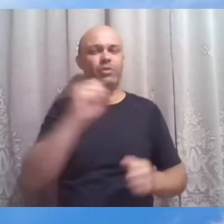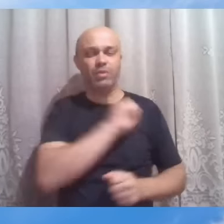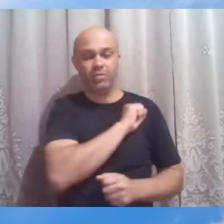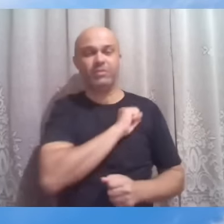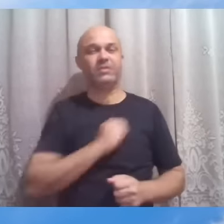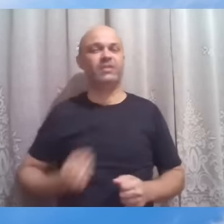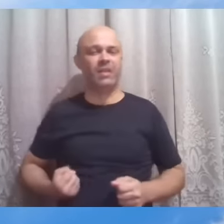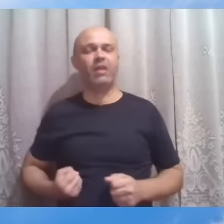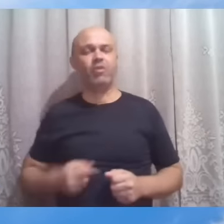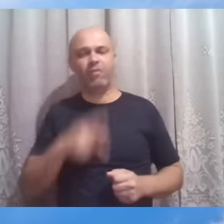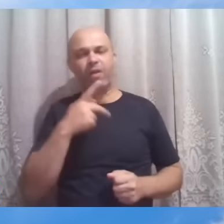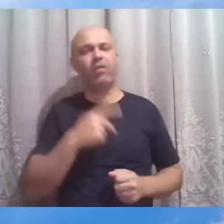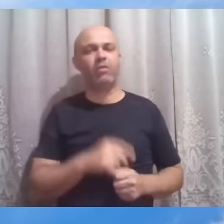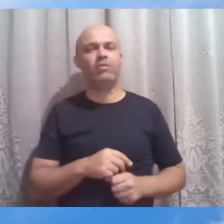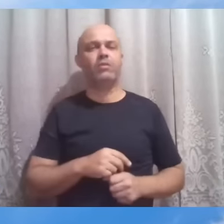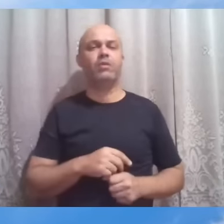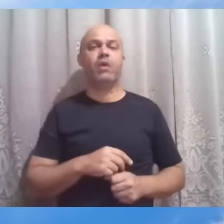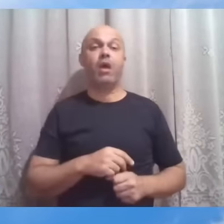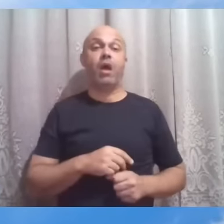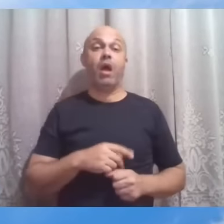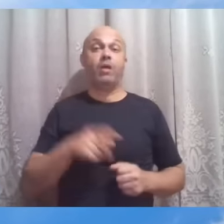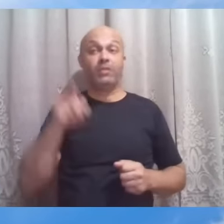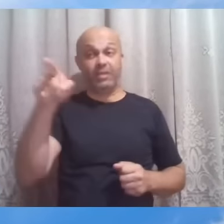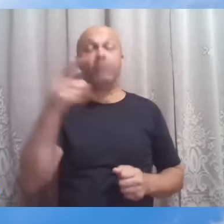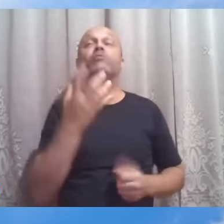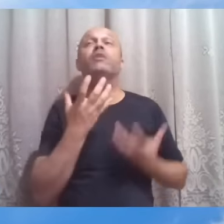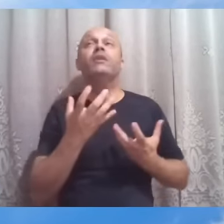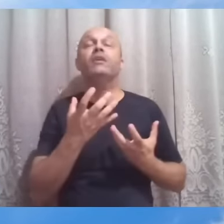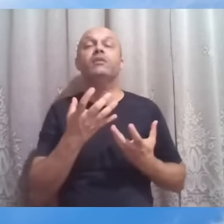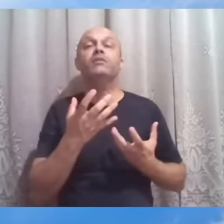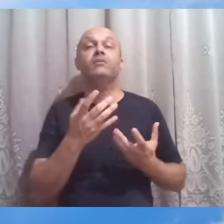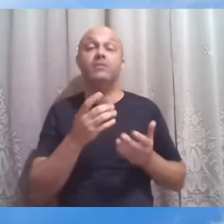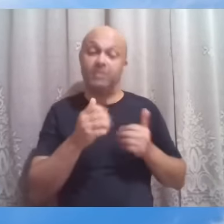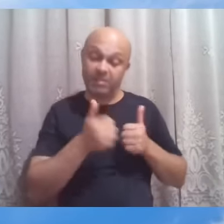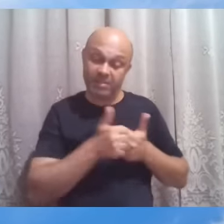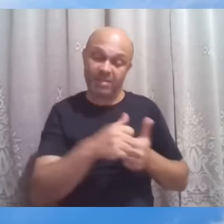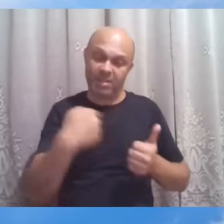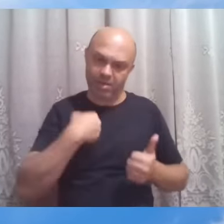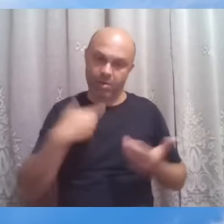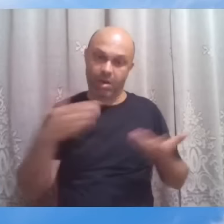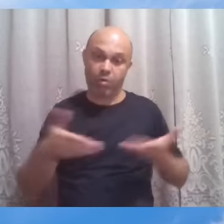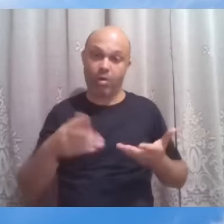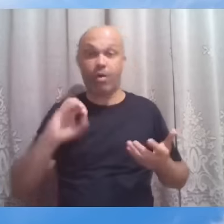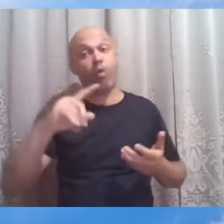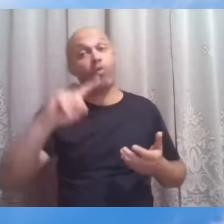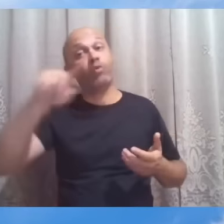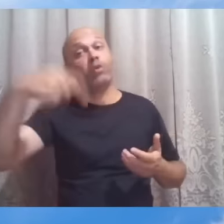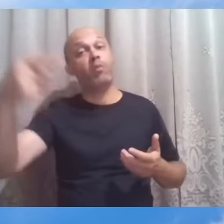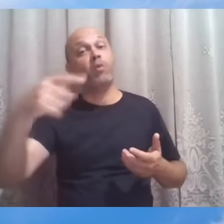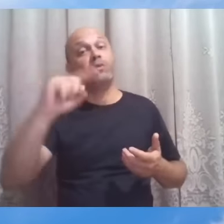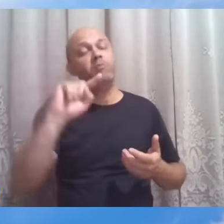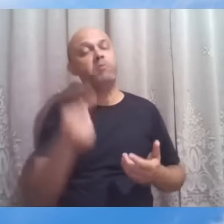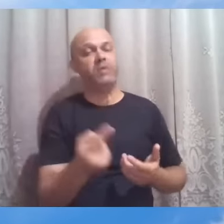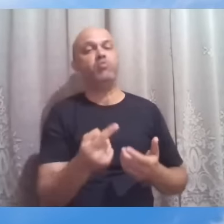Segui-me agora ou só daqui milênios? O senador, naquele momento, não conseguiu,